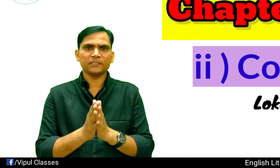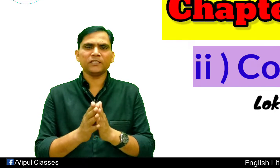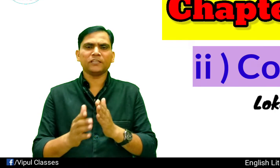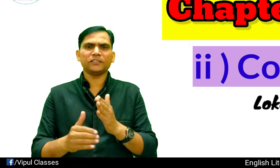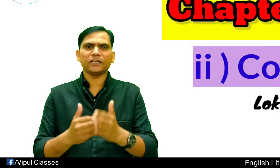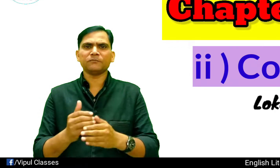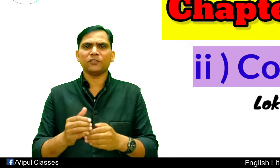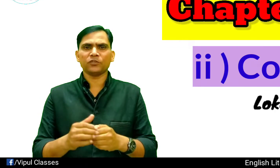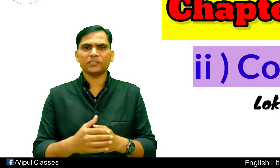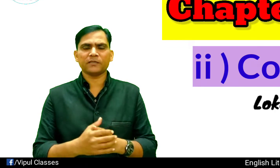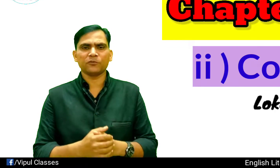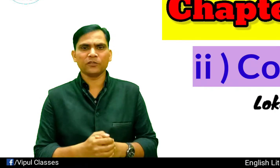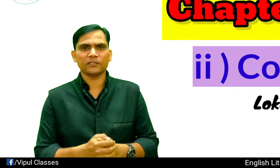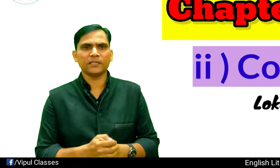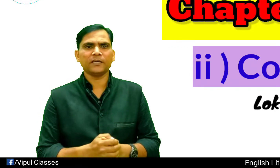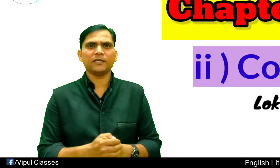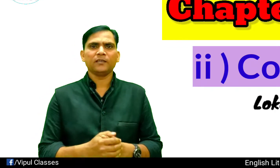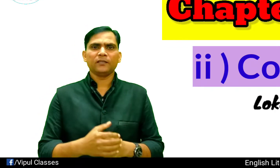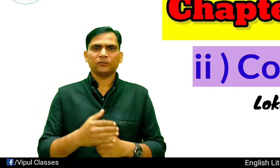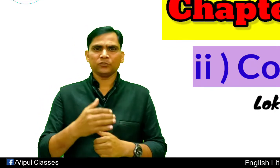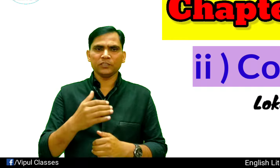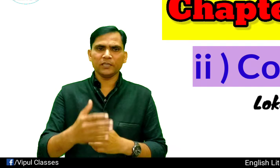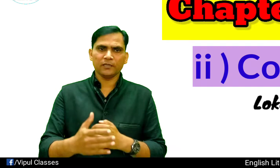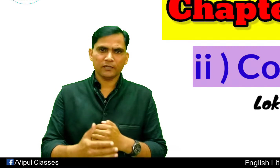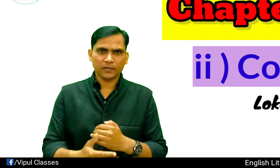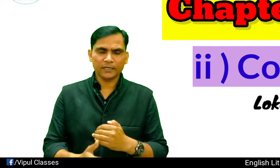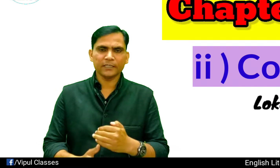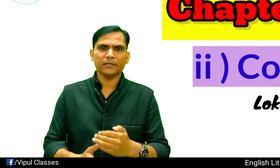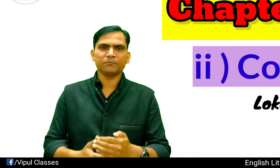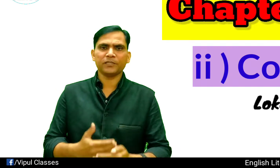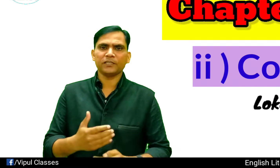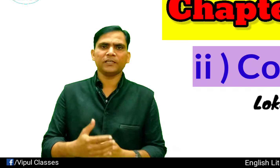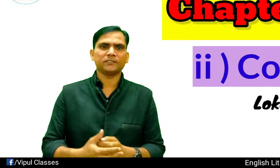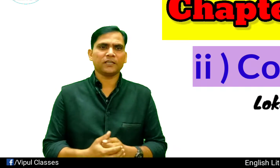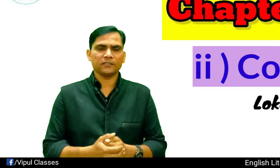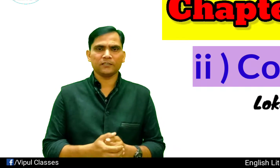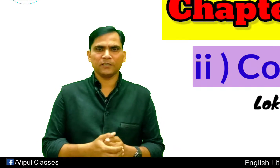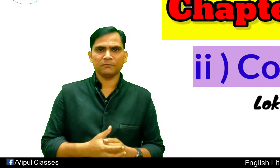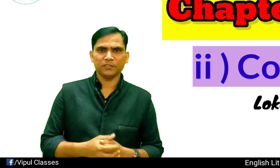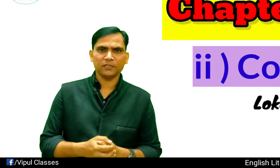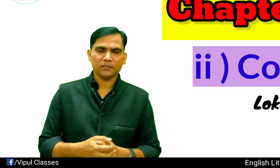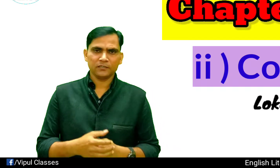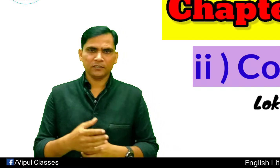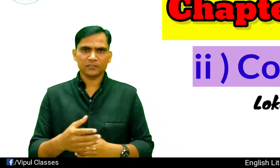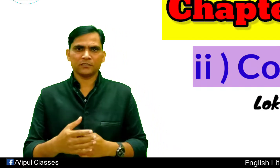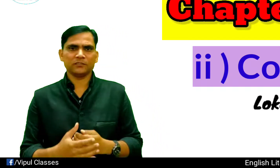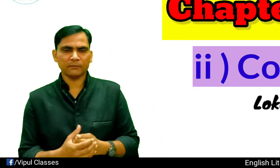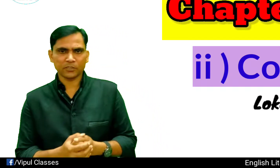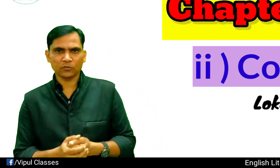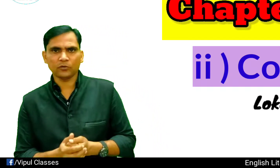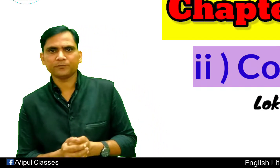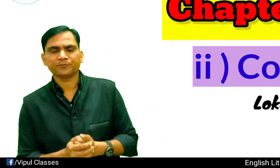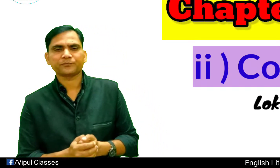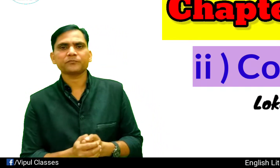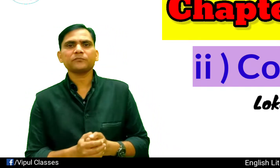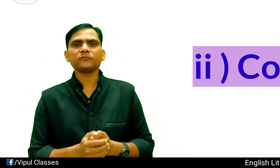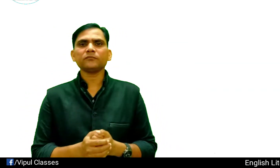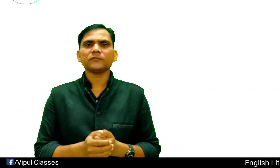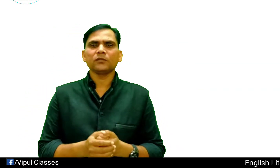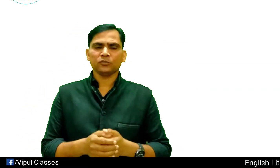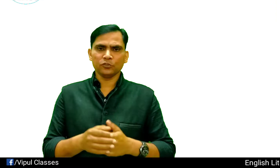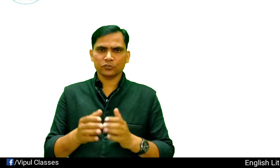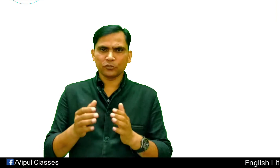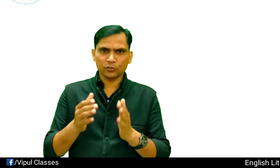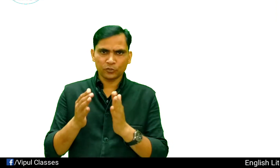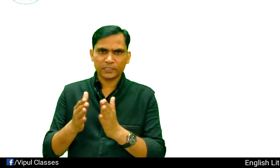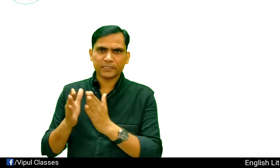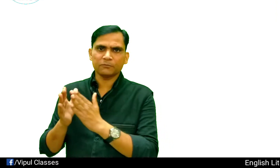बहतर